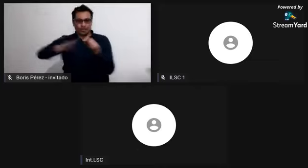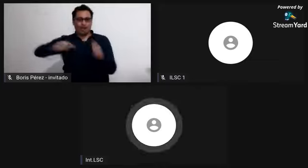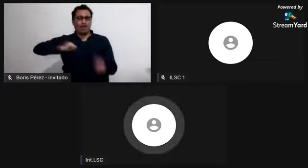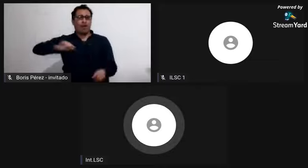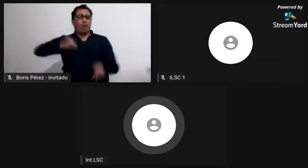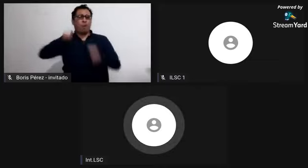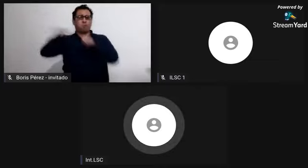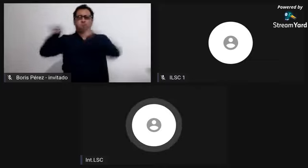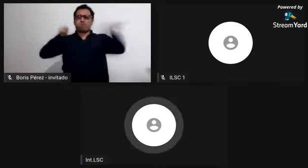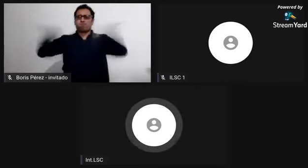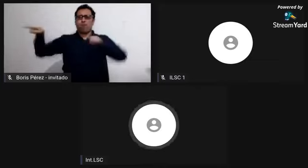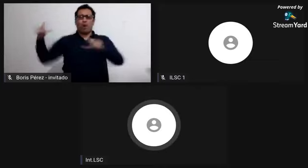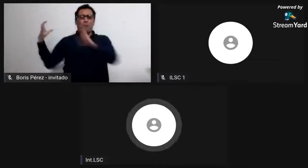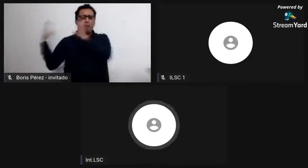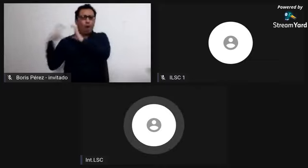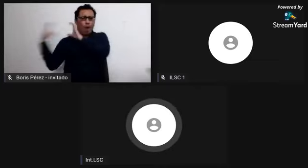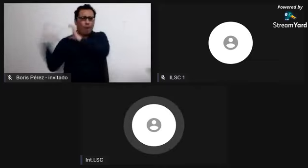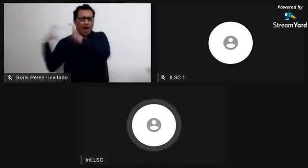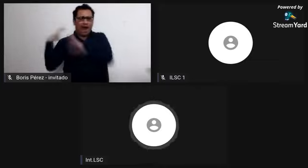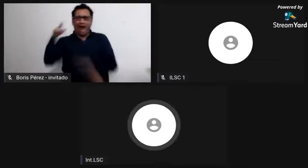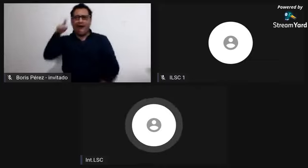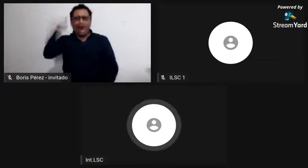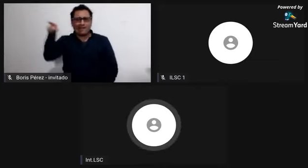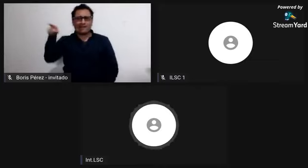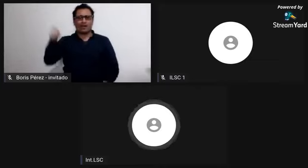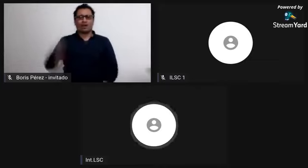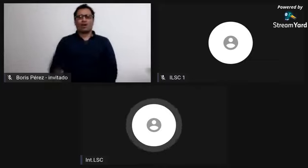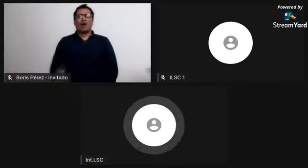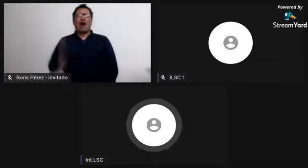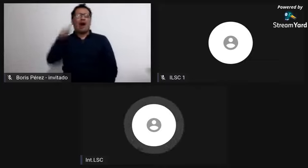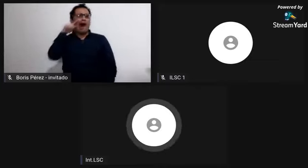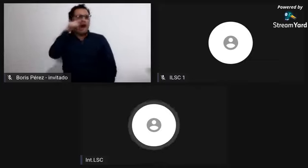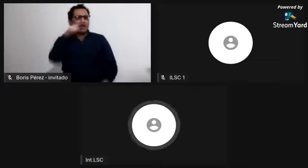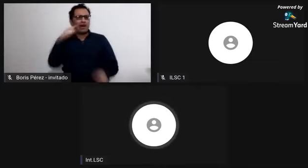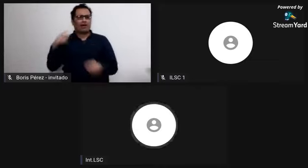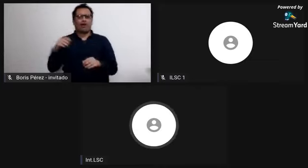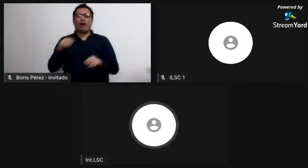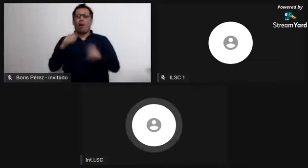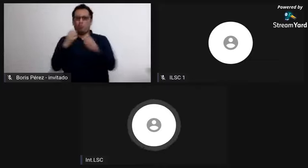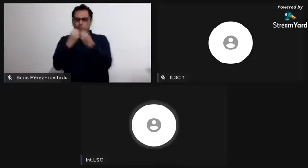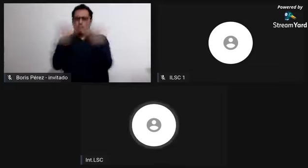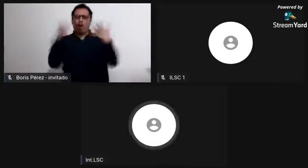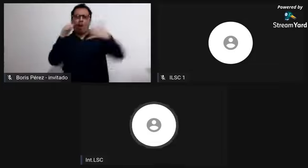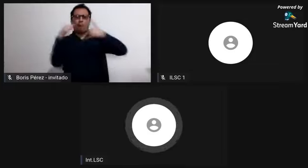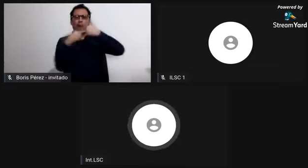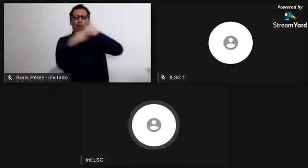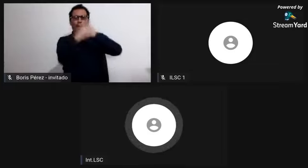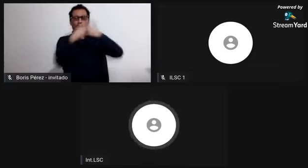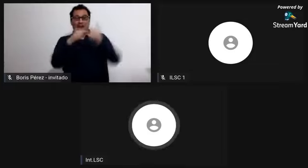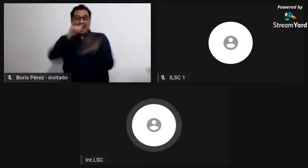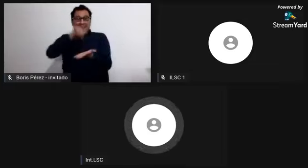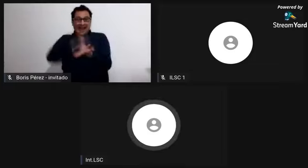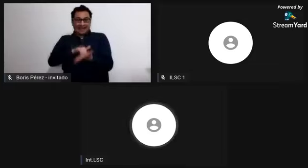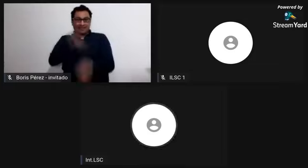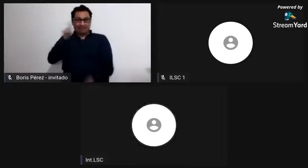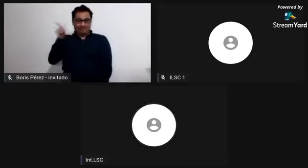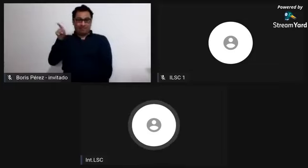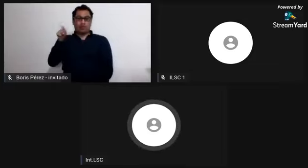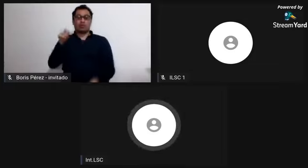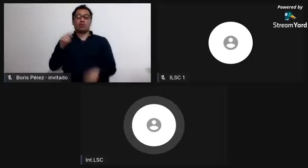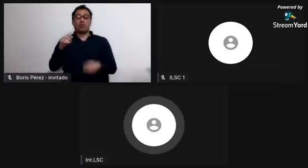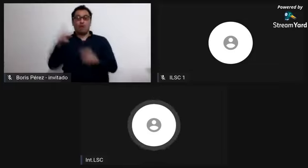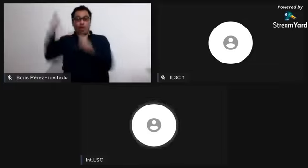Y no solamente estamos hablando de que las personas, los amos eran españoles, los amos también eran criollos,